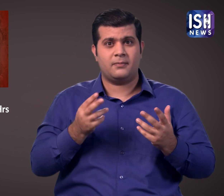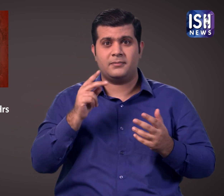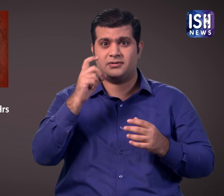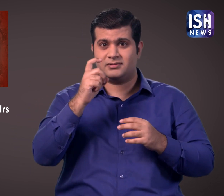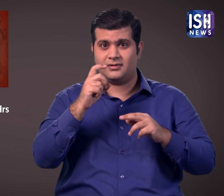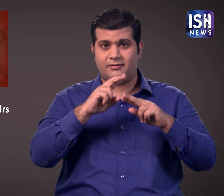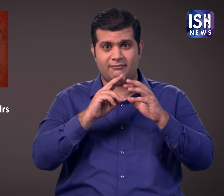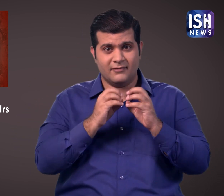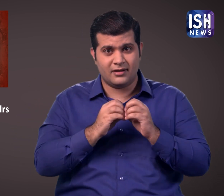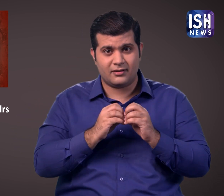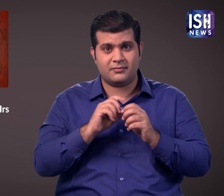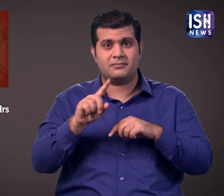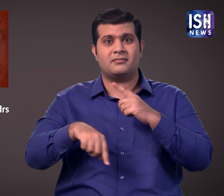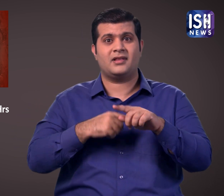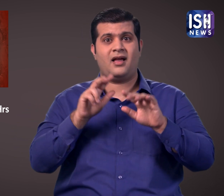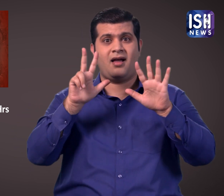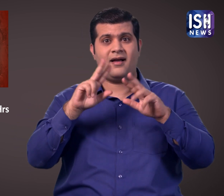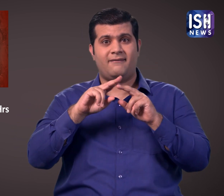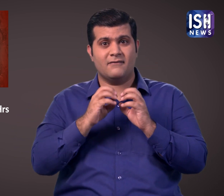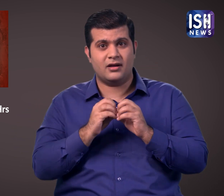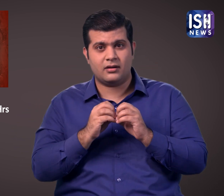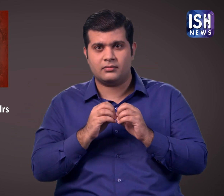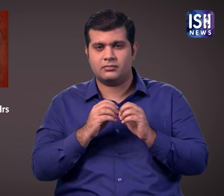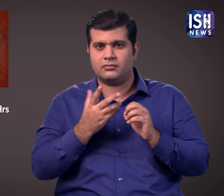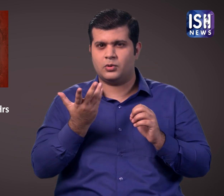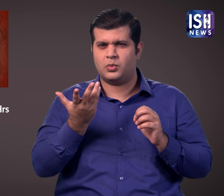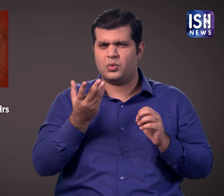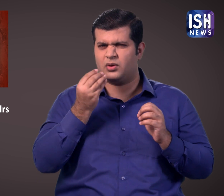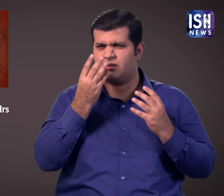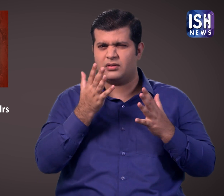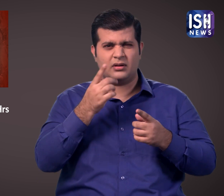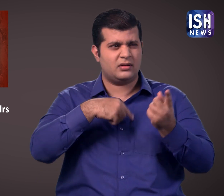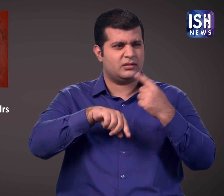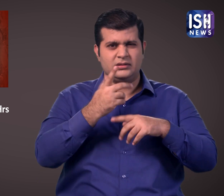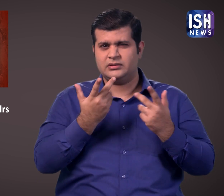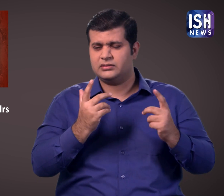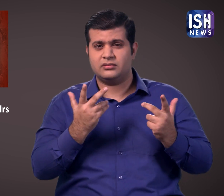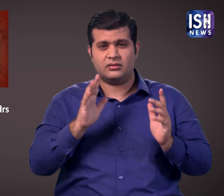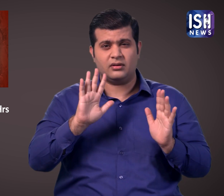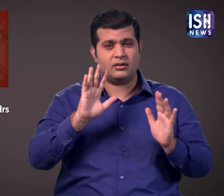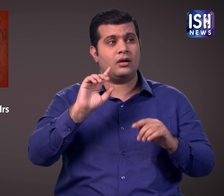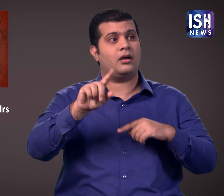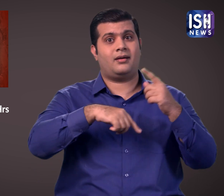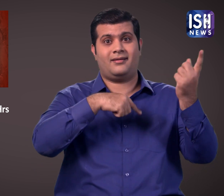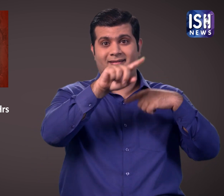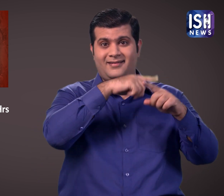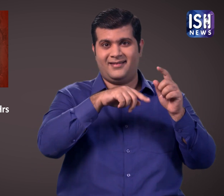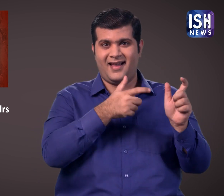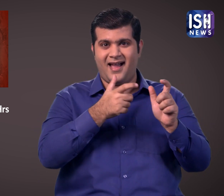साथ और आठ फरवरी को दो दिनों तक बचाव अभ्यान चला ये बहुत ही कटिन काम था